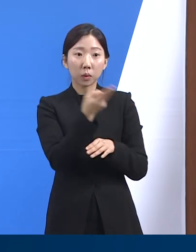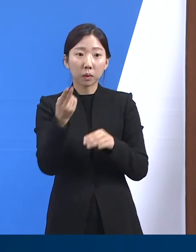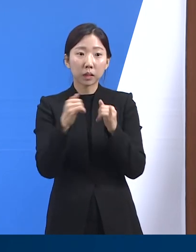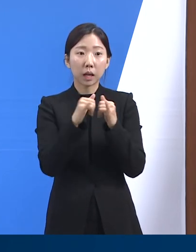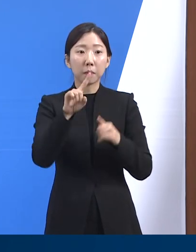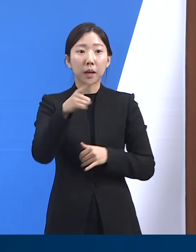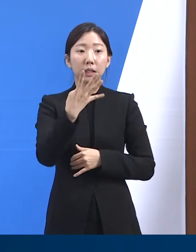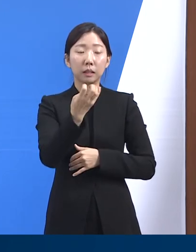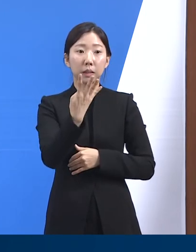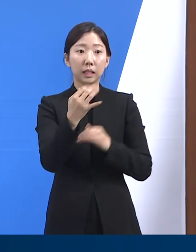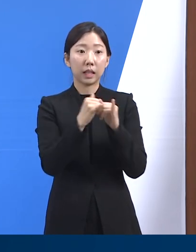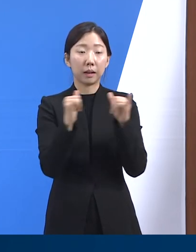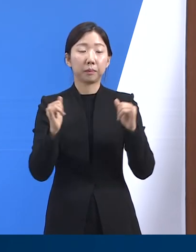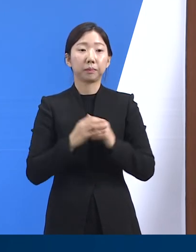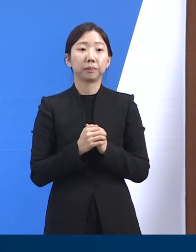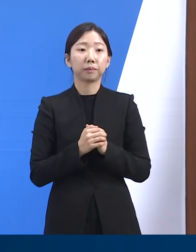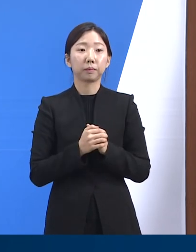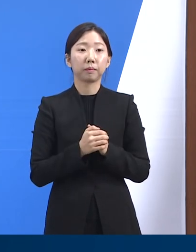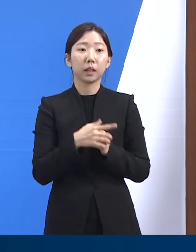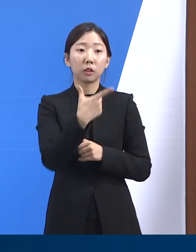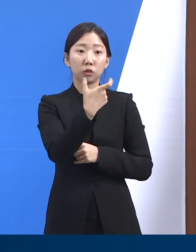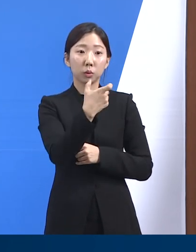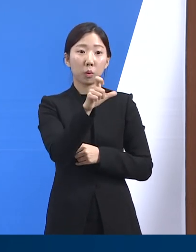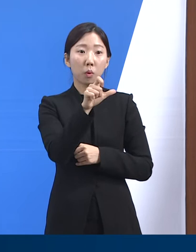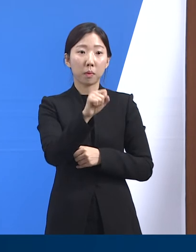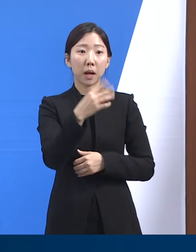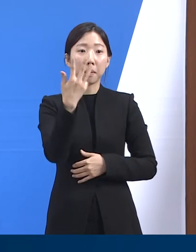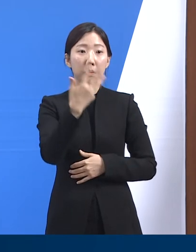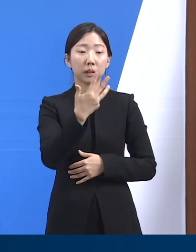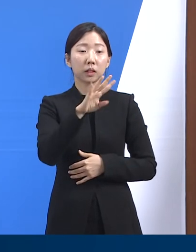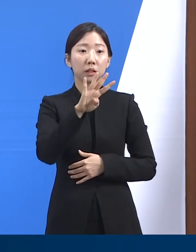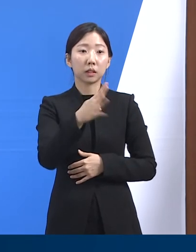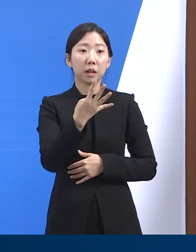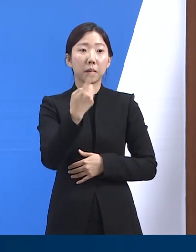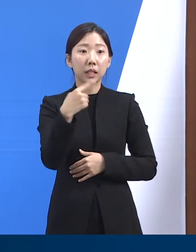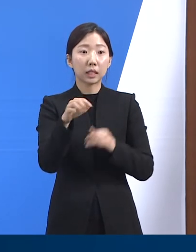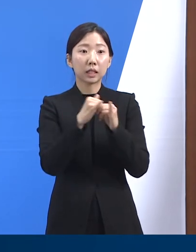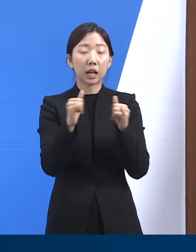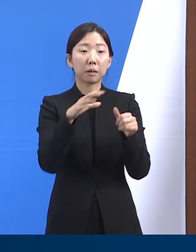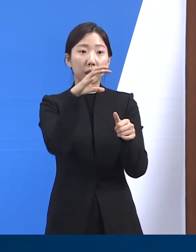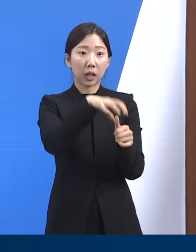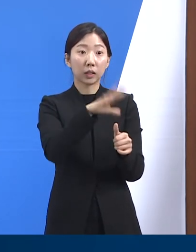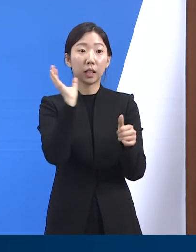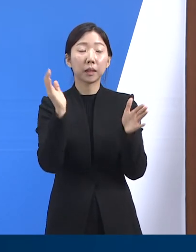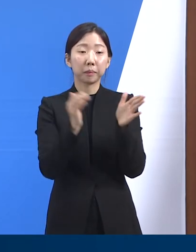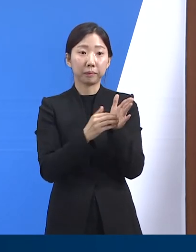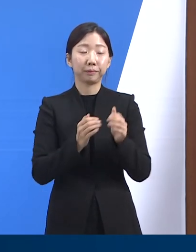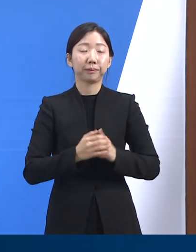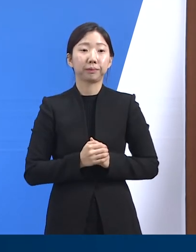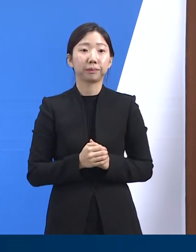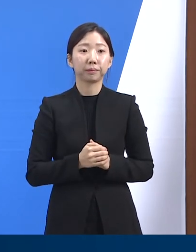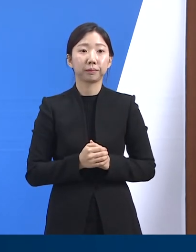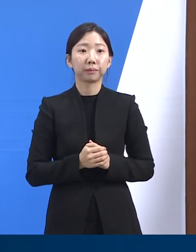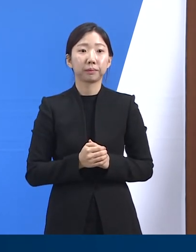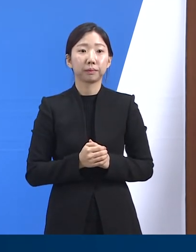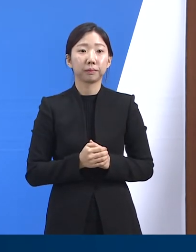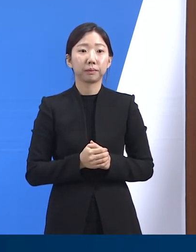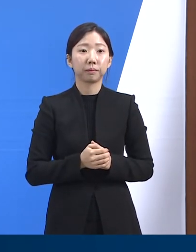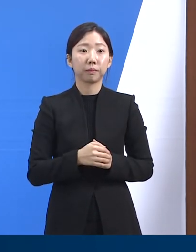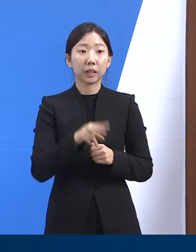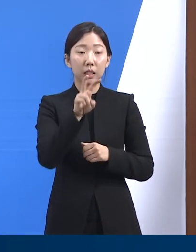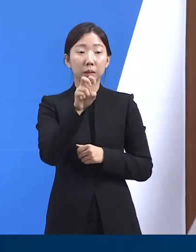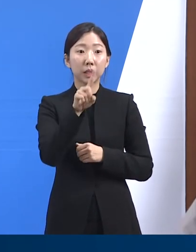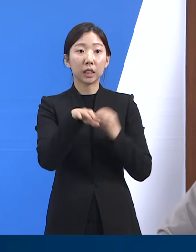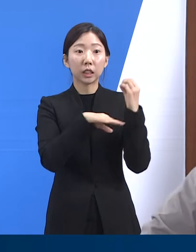143명입니다. 65만 8,401명은 격리 해제되었습니다. 22일